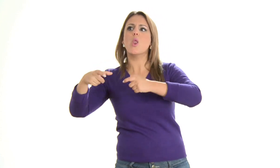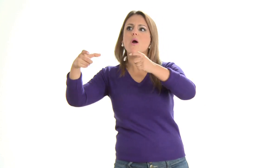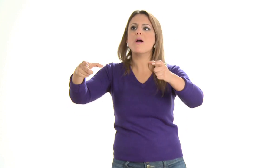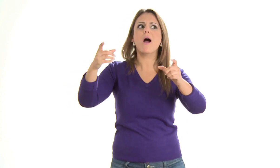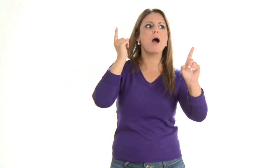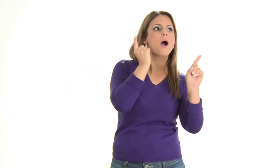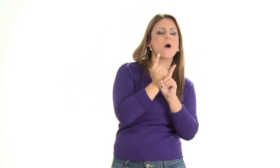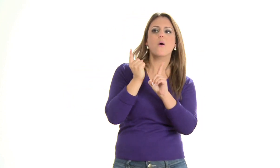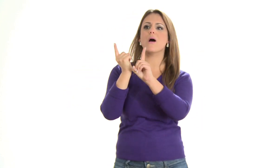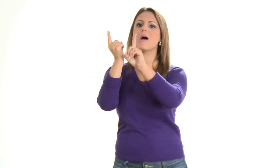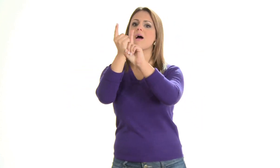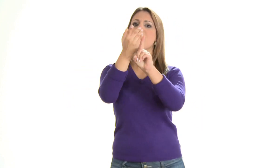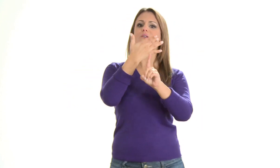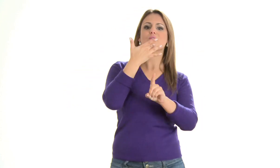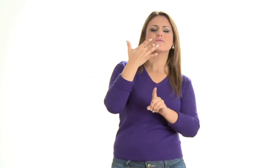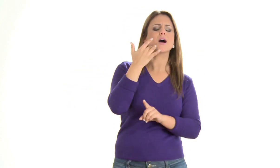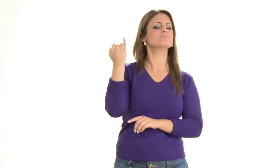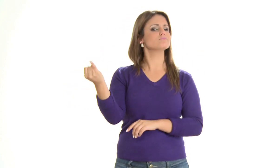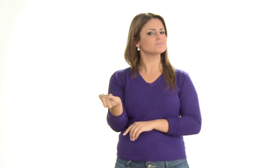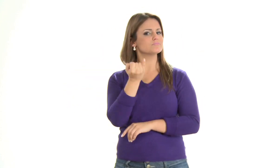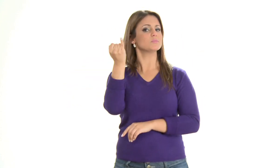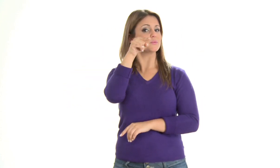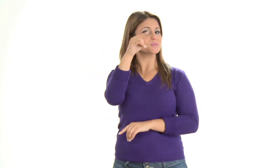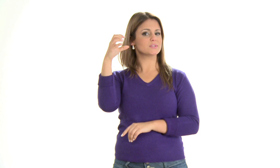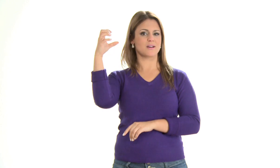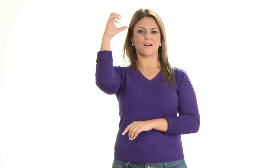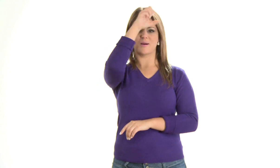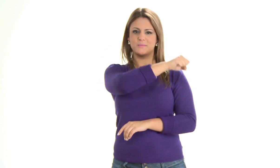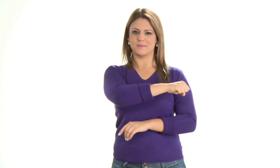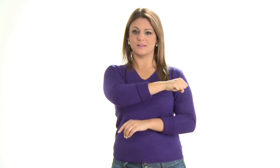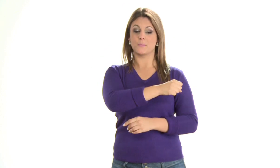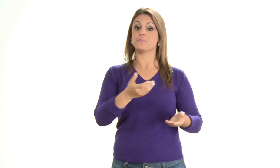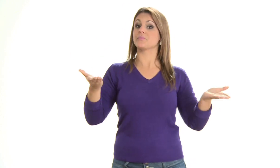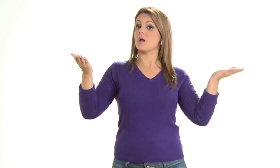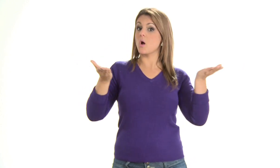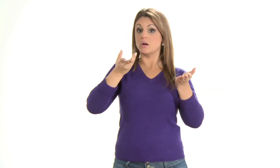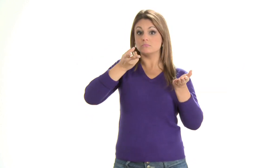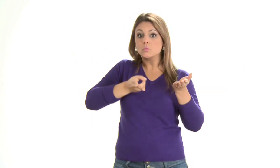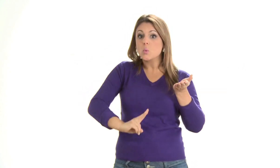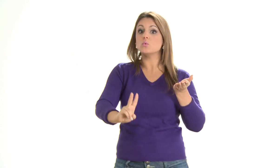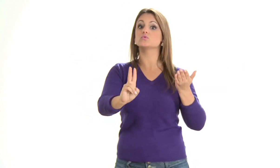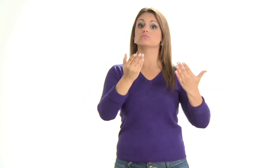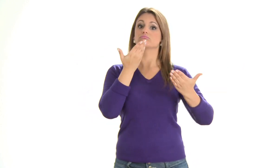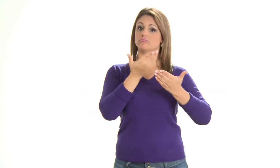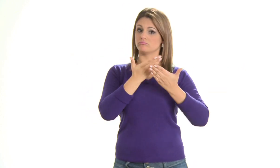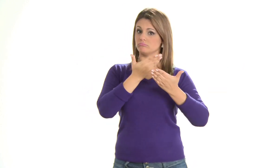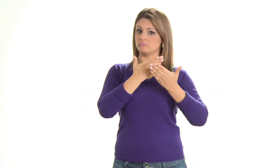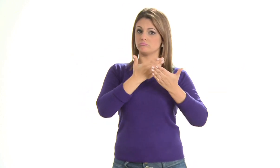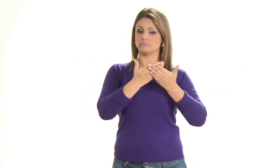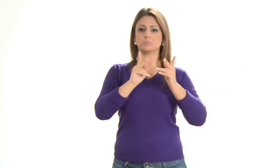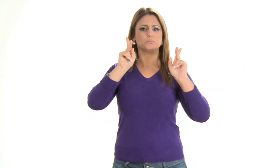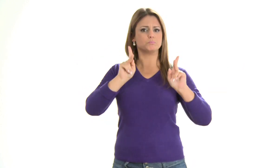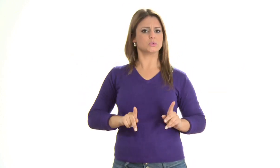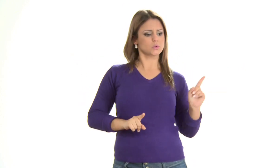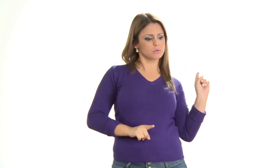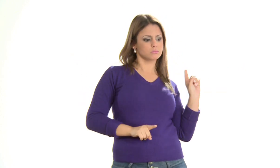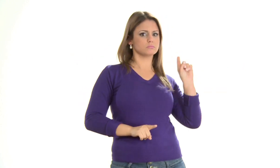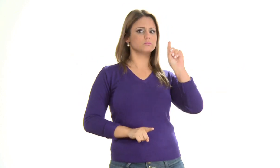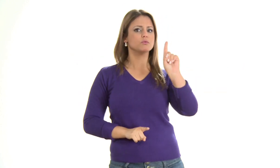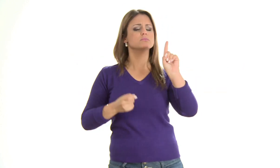universidade e os setores para pontos de encontro. E isso facilita realmente. Por isso é importante seu aprendizado. Continuando nossa